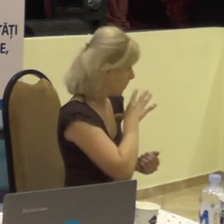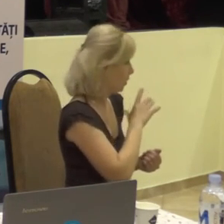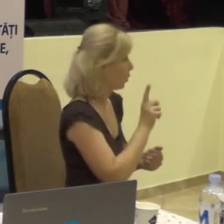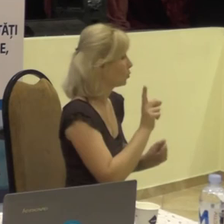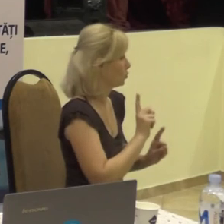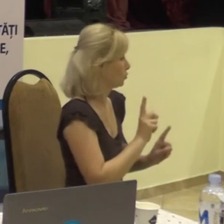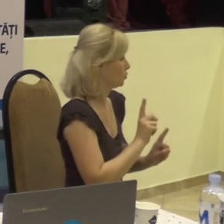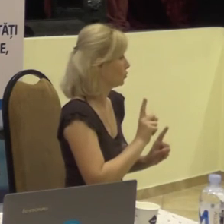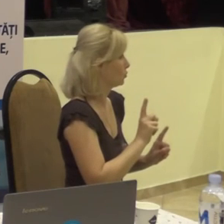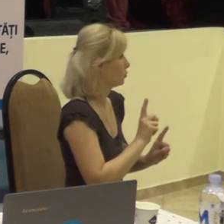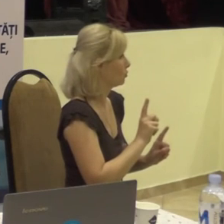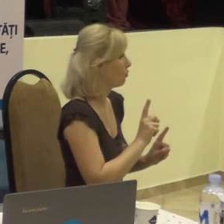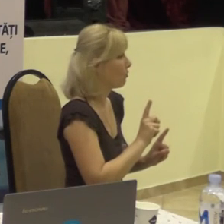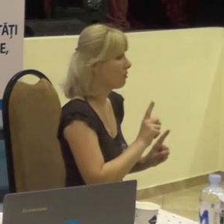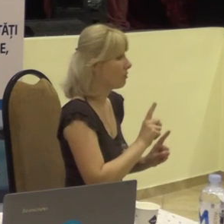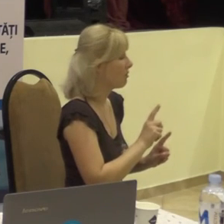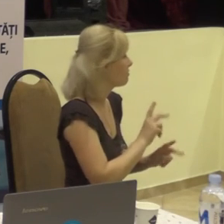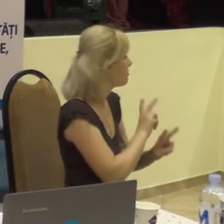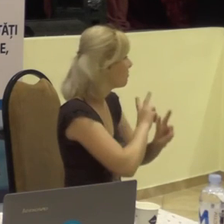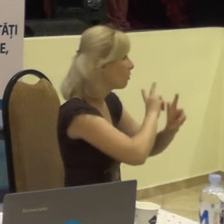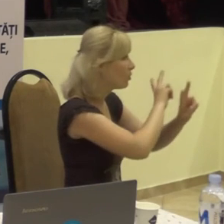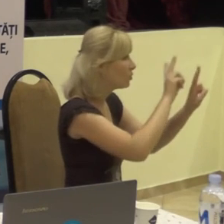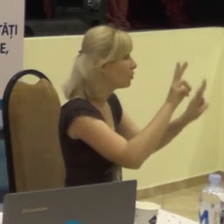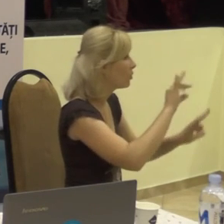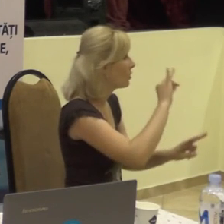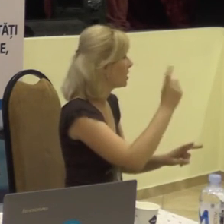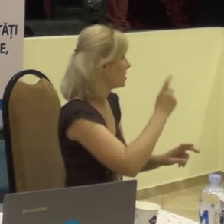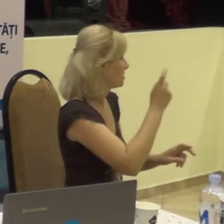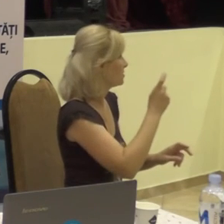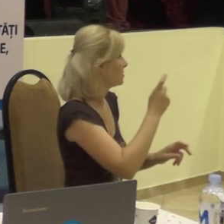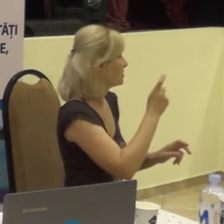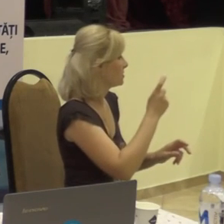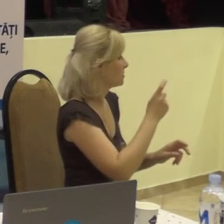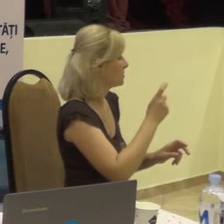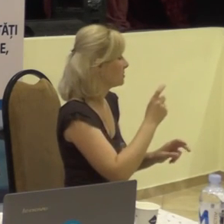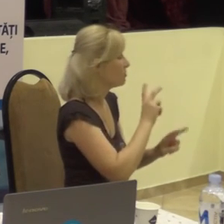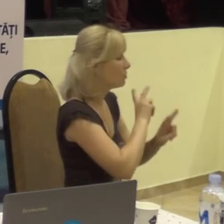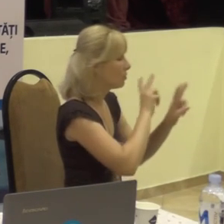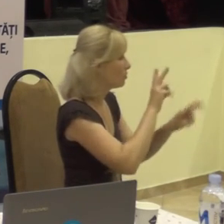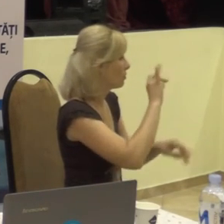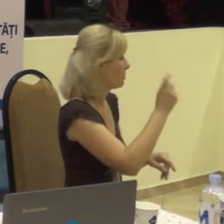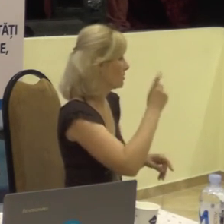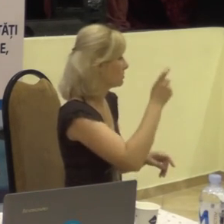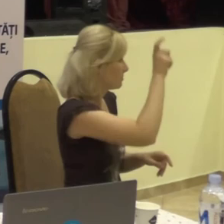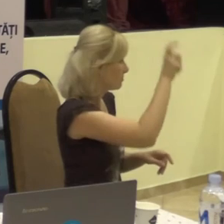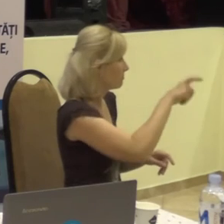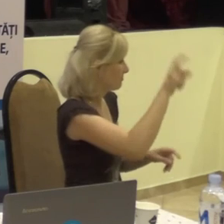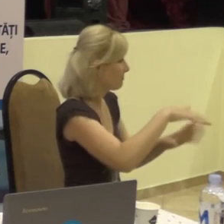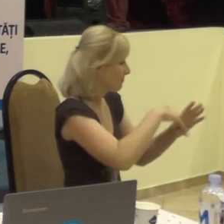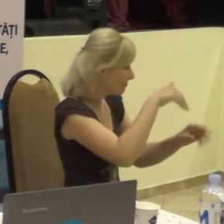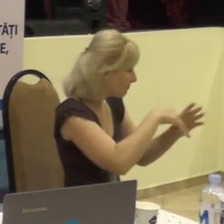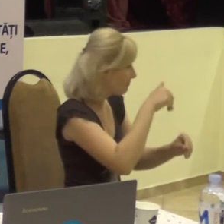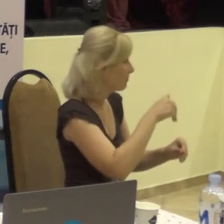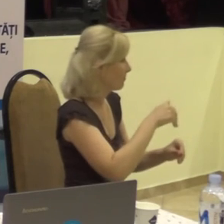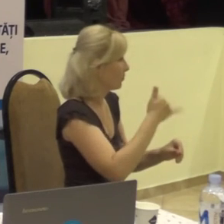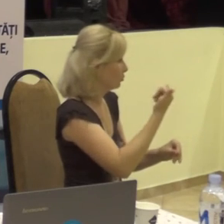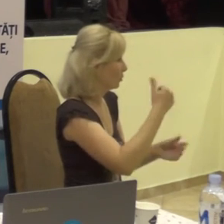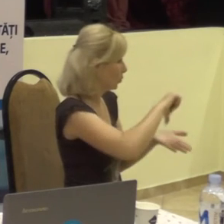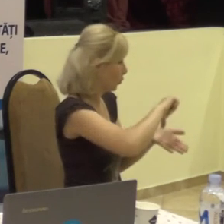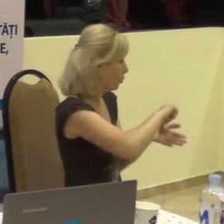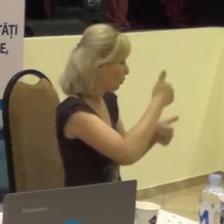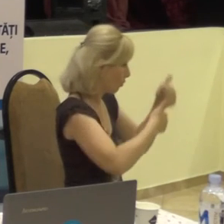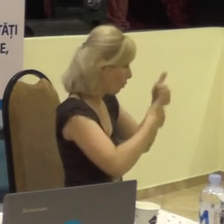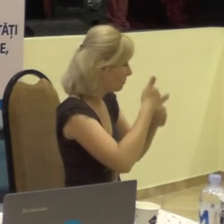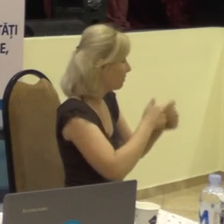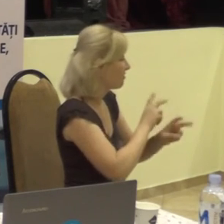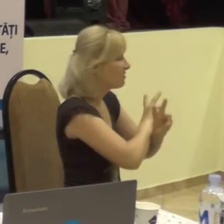în niciun partid, niciun candidat, nimeni, nu